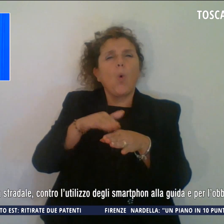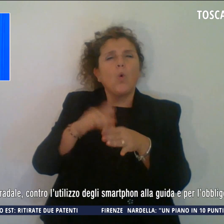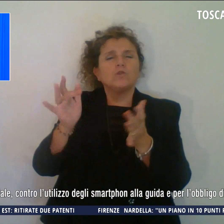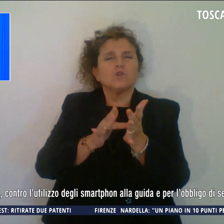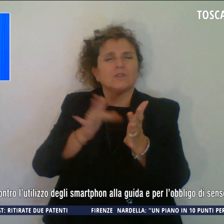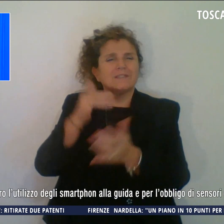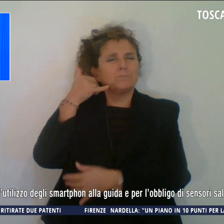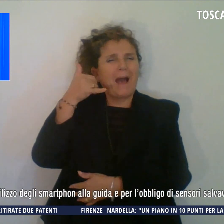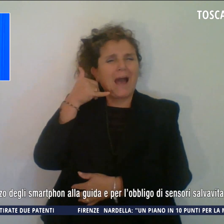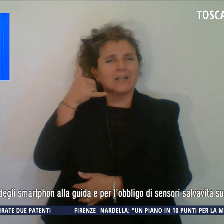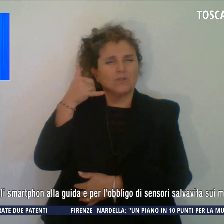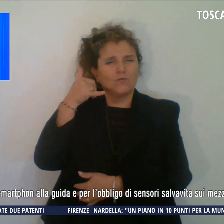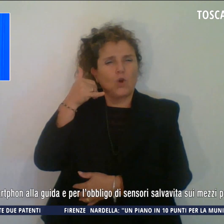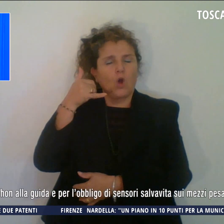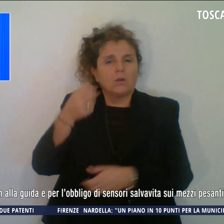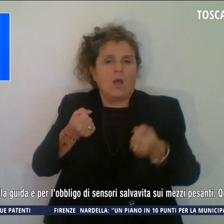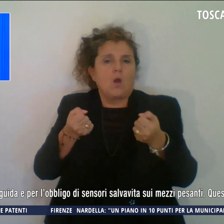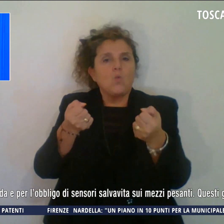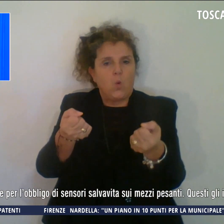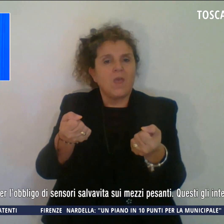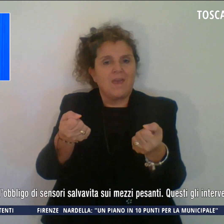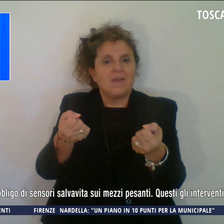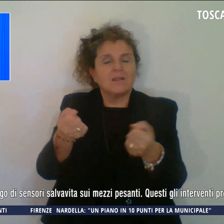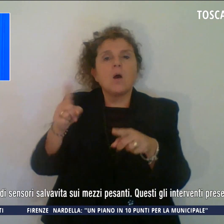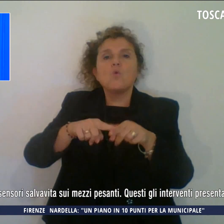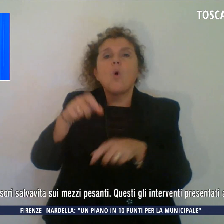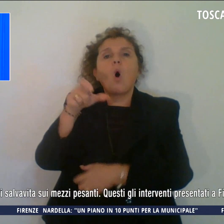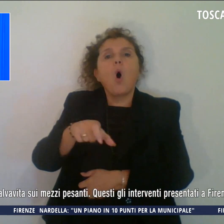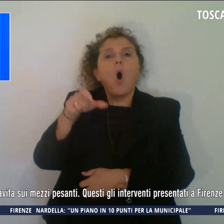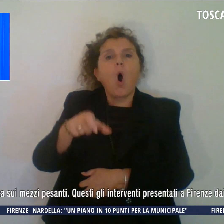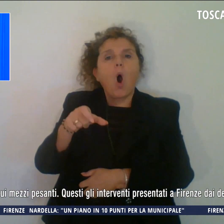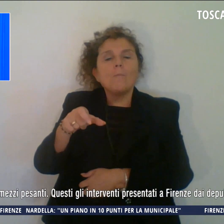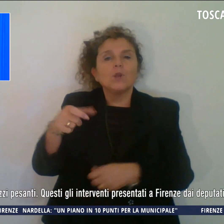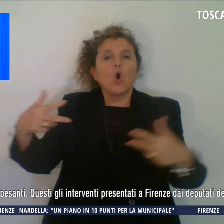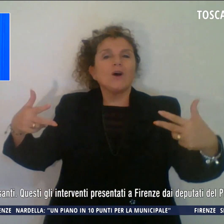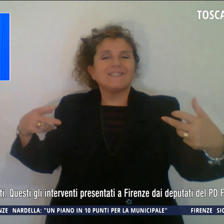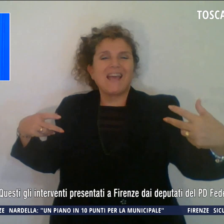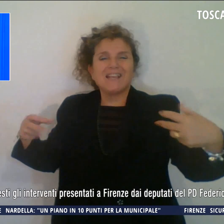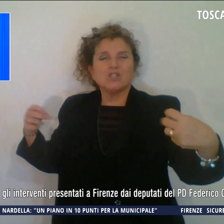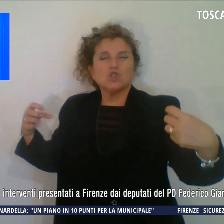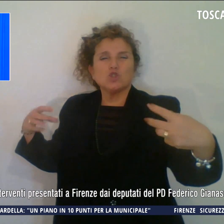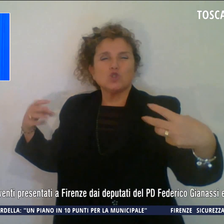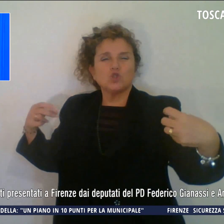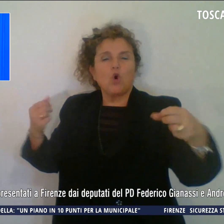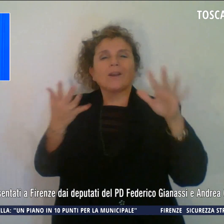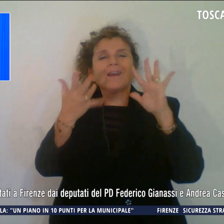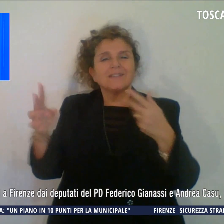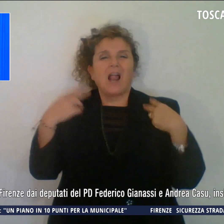alla guida e per l'obbligo di sensori salvavita sui mezzi pesanti.